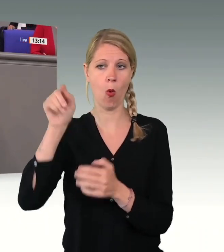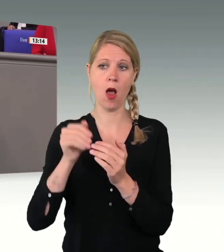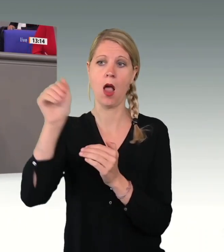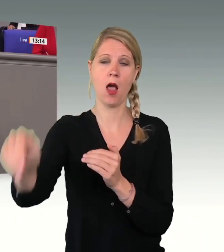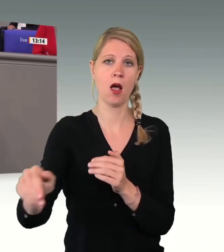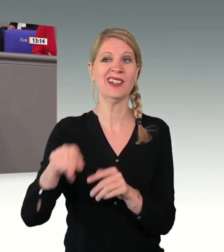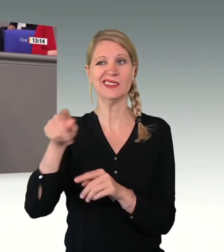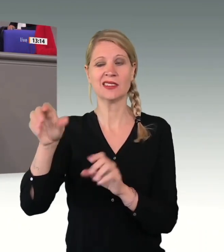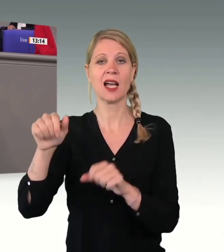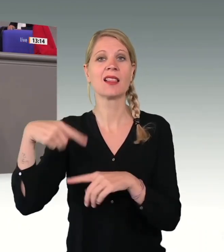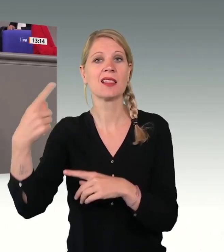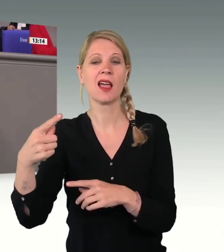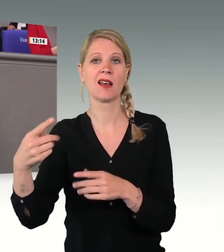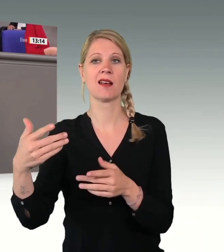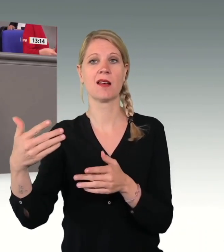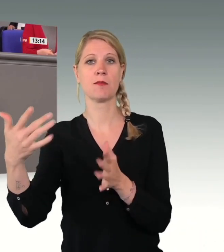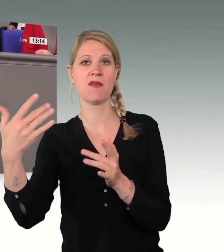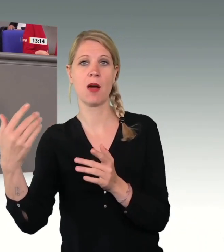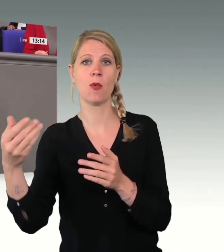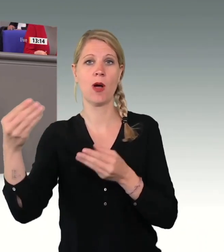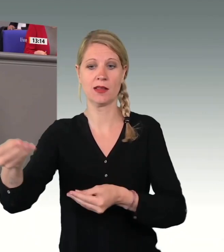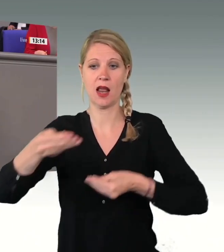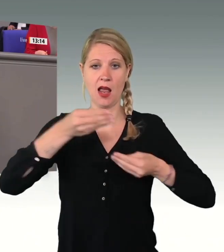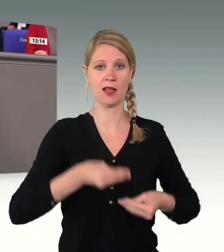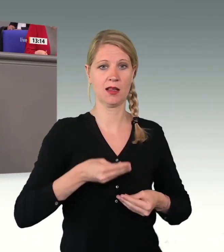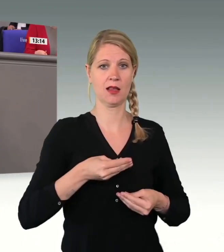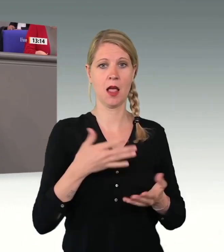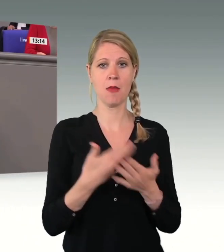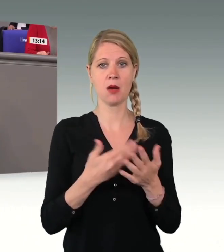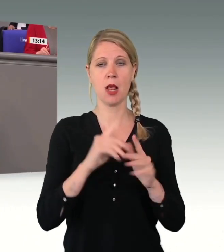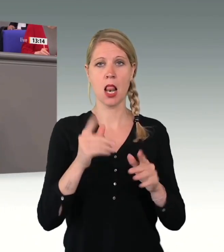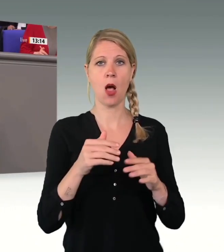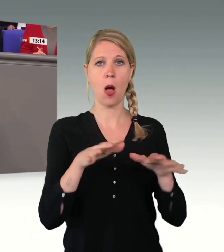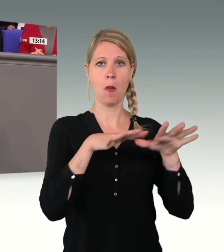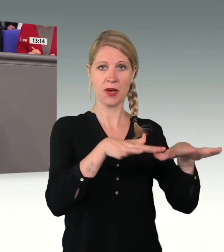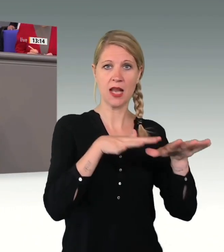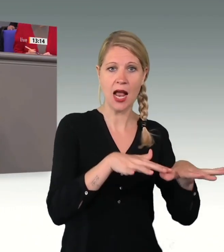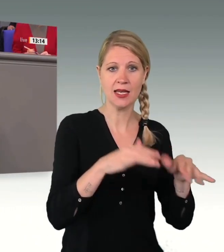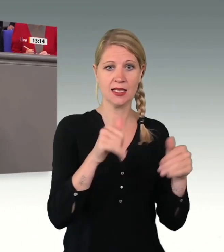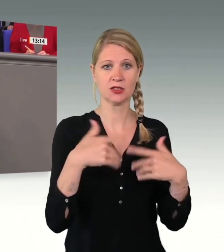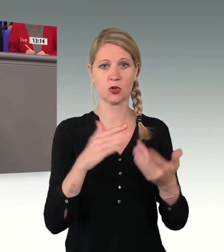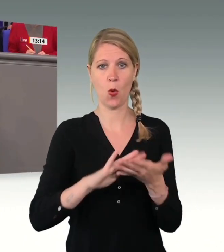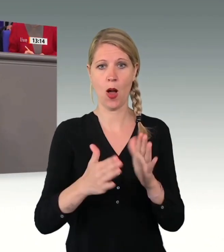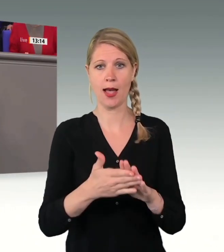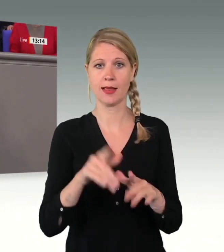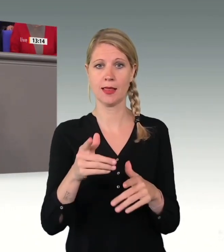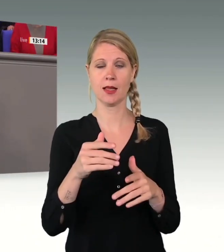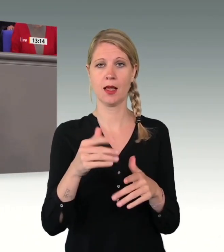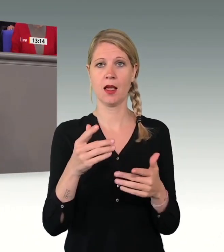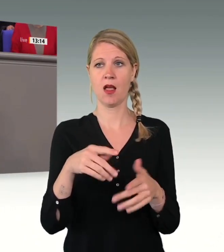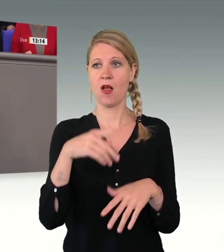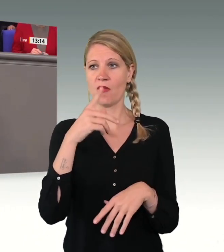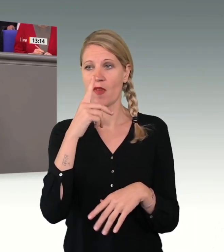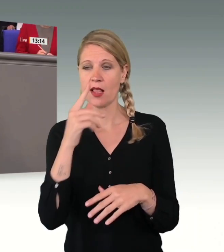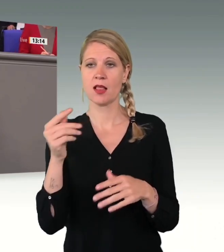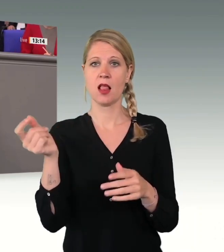Briten es jetzt machen. Illegal einreisende Migranten schieben sie ab, nach Ruanda. Meine Damen und Herren, so muss man es machen. Dann hat man auch Platz für richtige